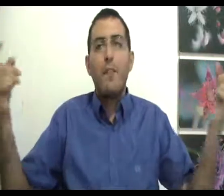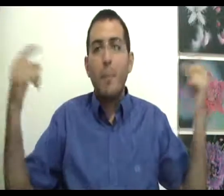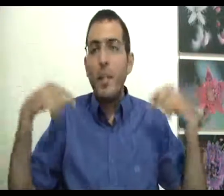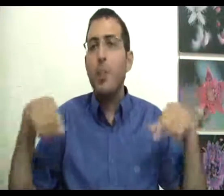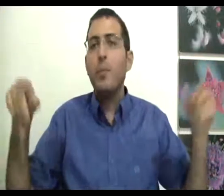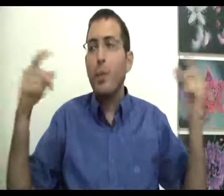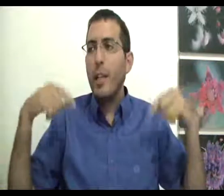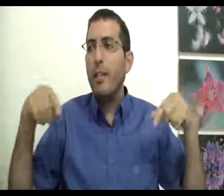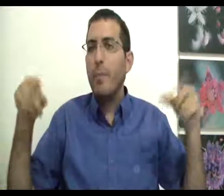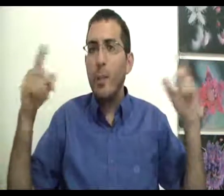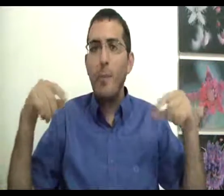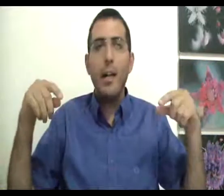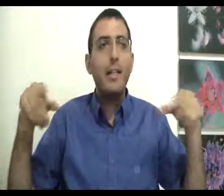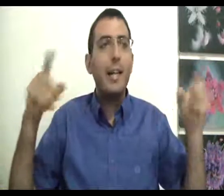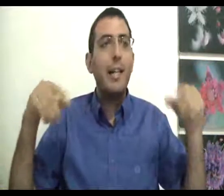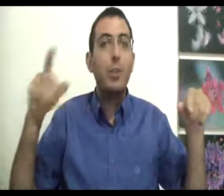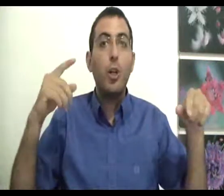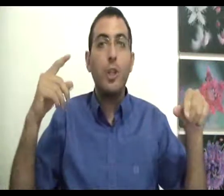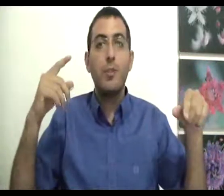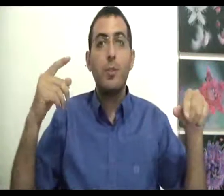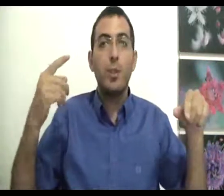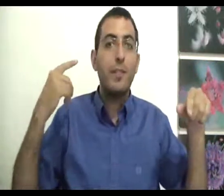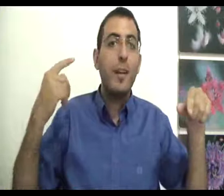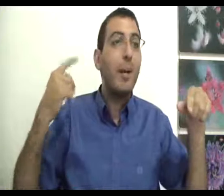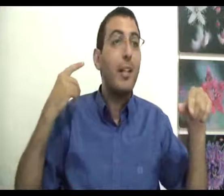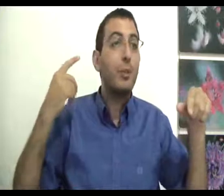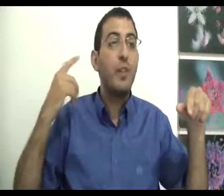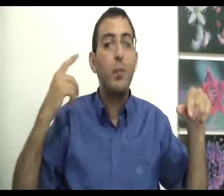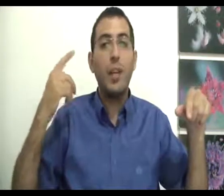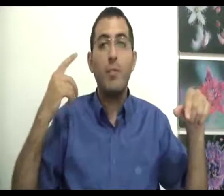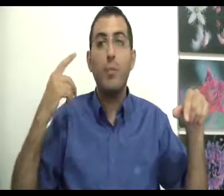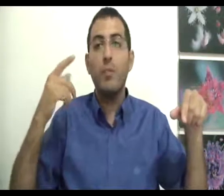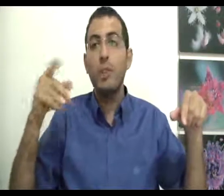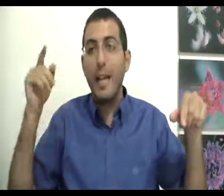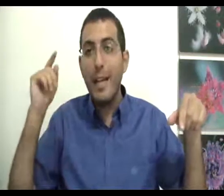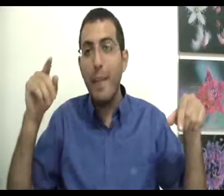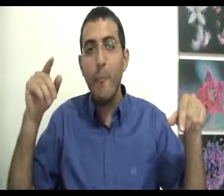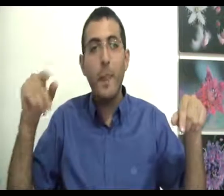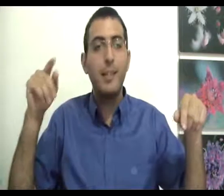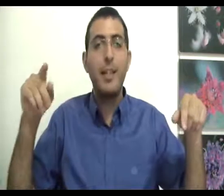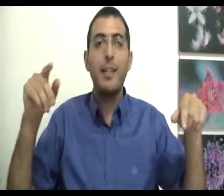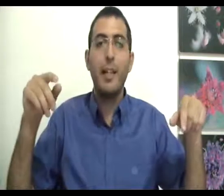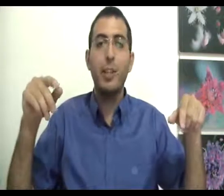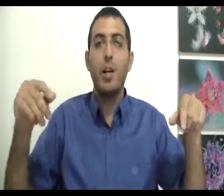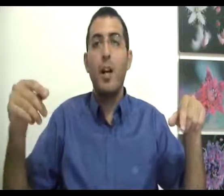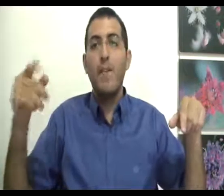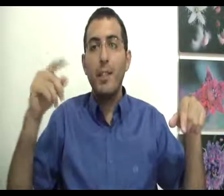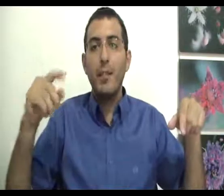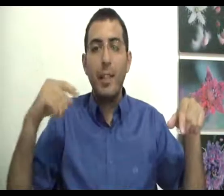ומי שהתבונן פנימה יגלה את שורש הרצון שלו את הדברים החשובים יותר עבורו שעליהם צריך להתעקש ועכשיו אני